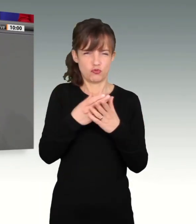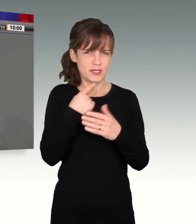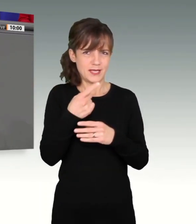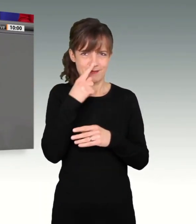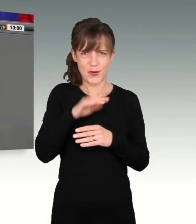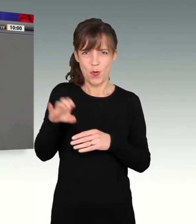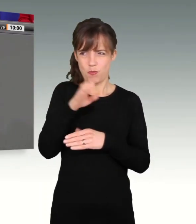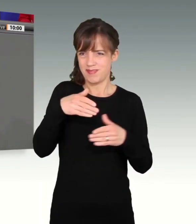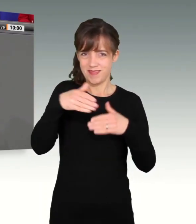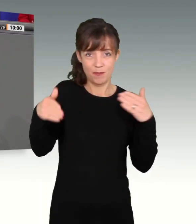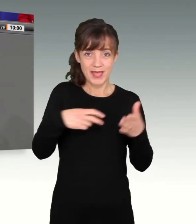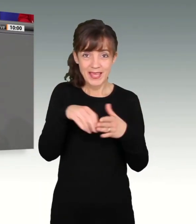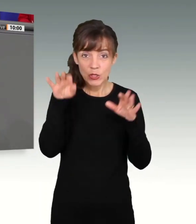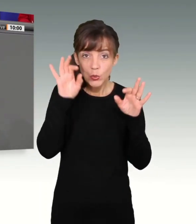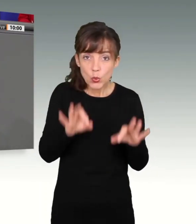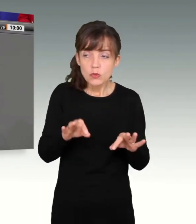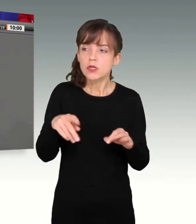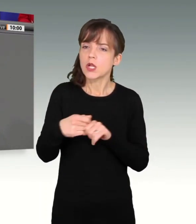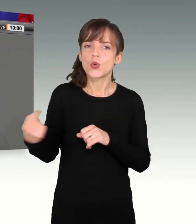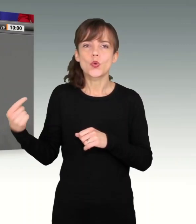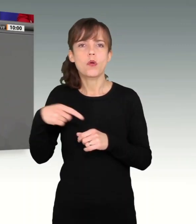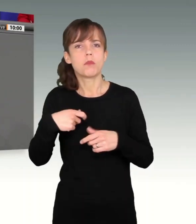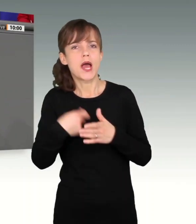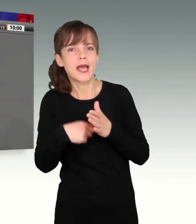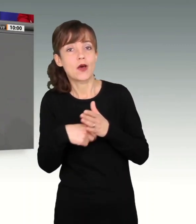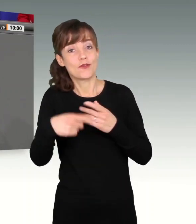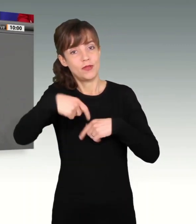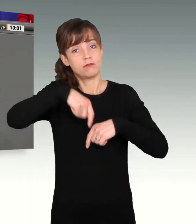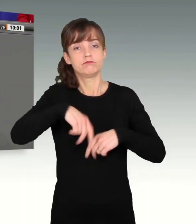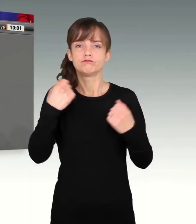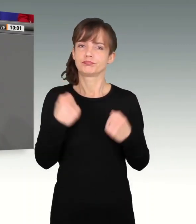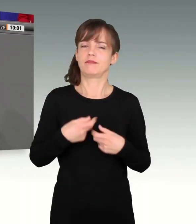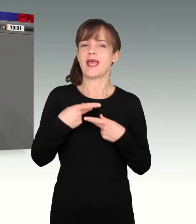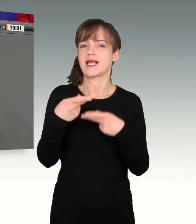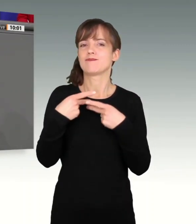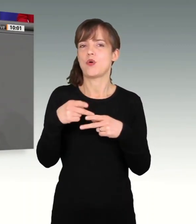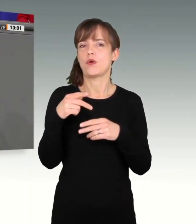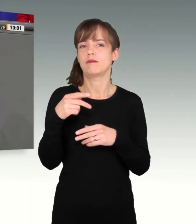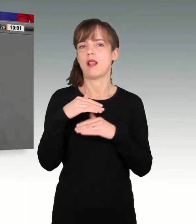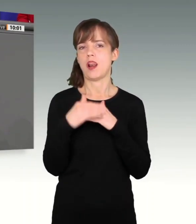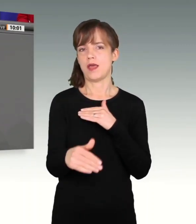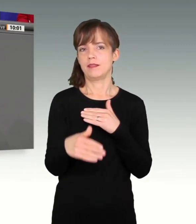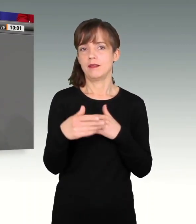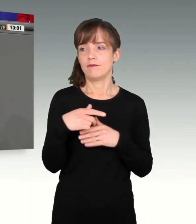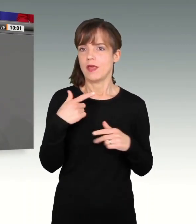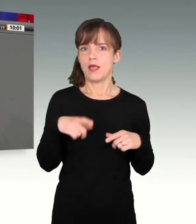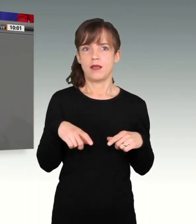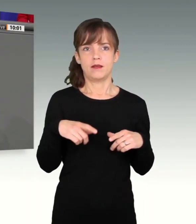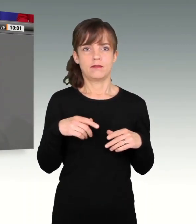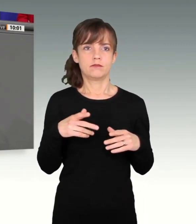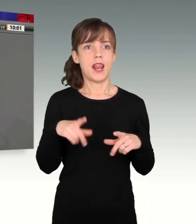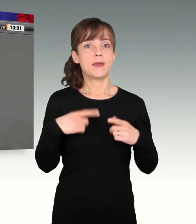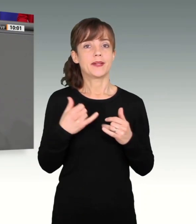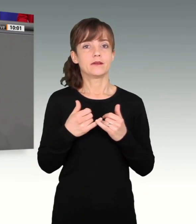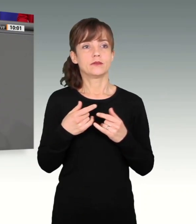geht, können sie bei uns einkaufen. Und wir sind eine Exportnation und wir leben davon, dass es uns allen in Europa gut geht. Und darum haben